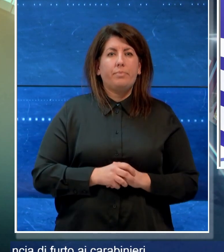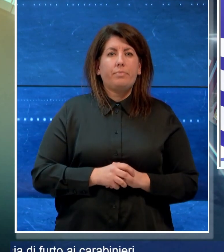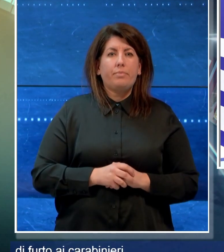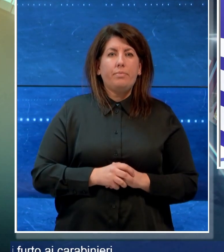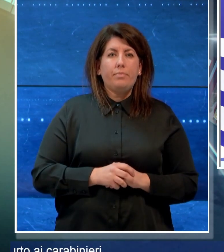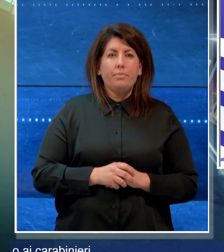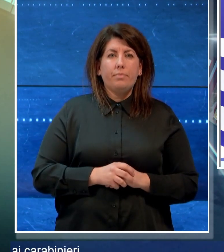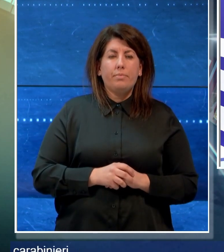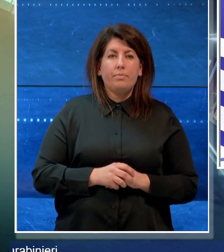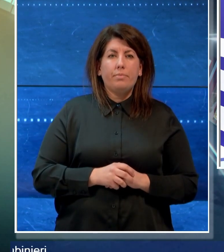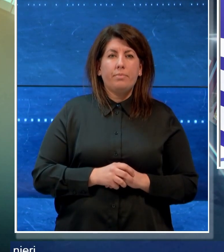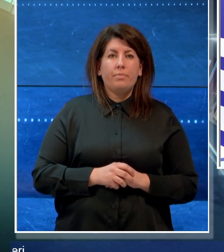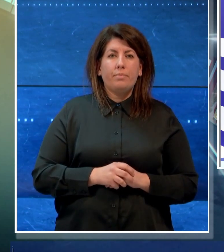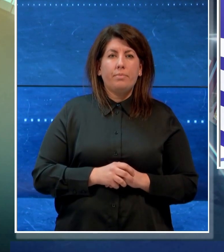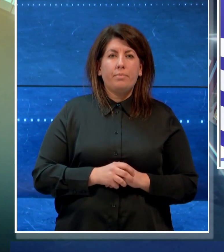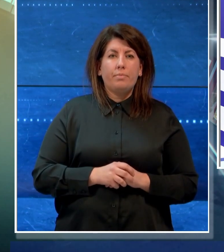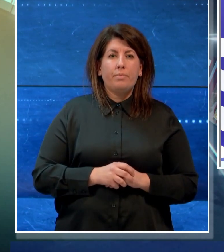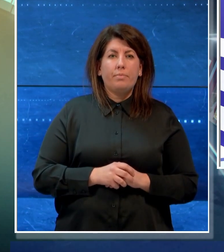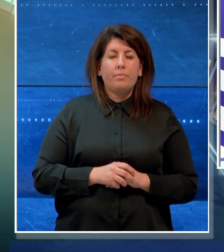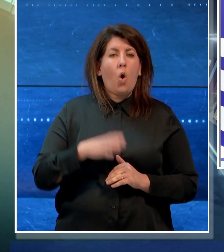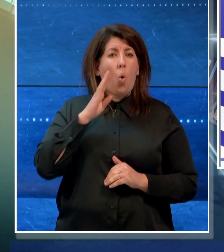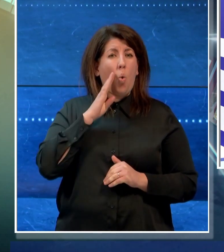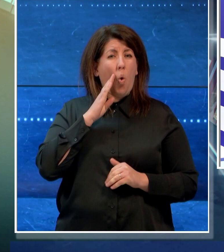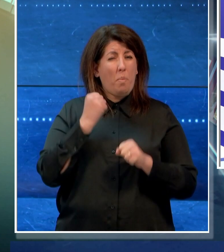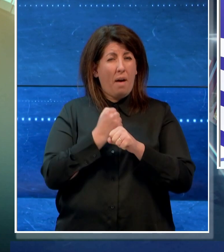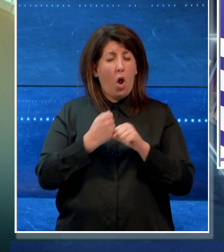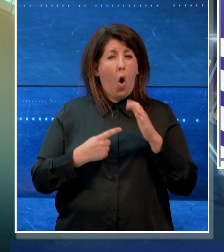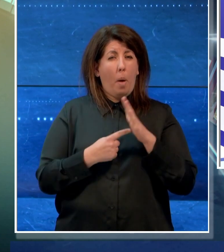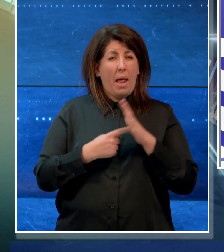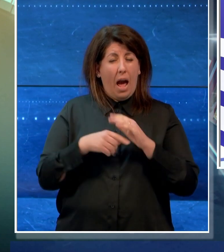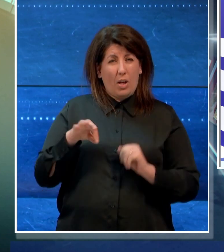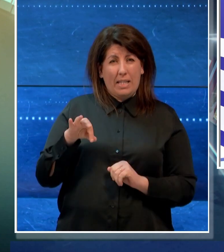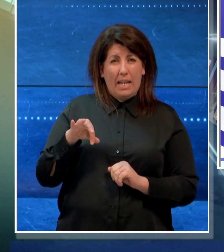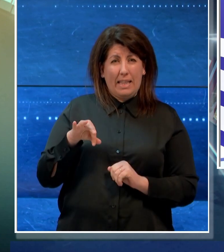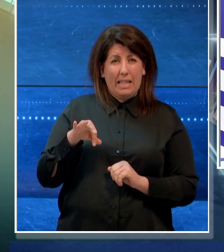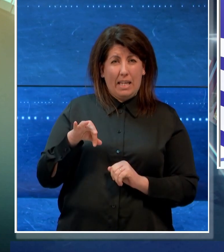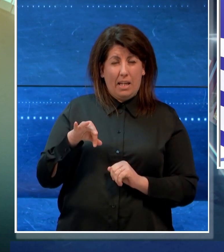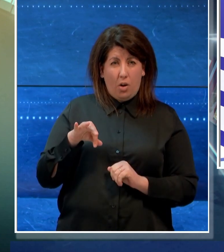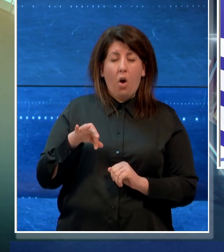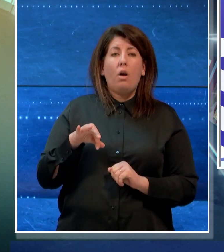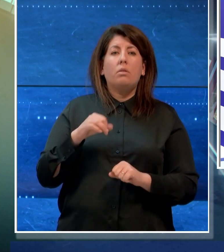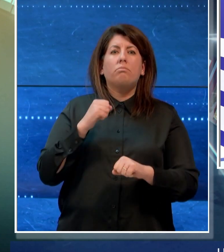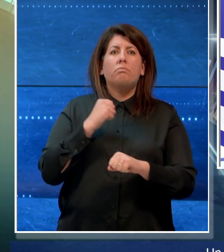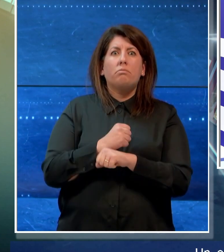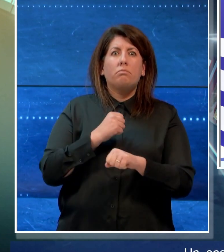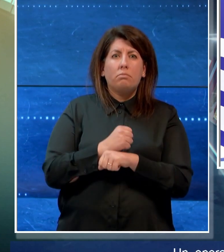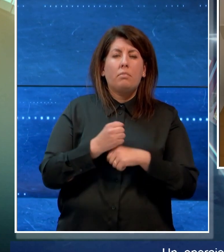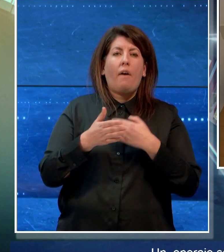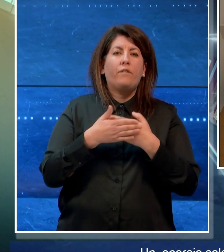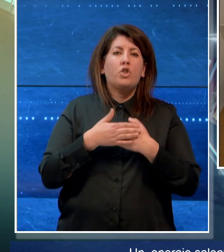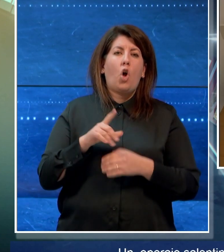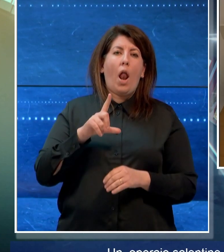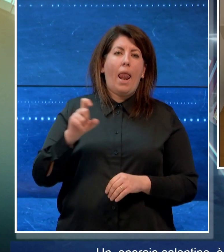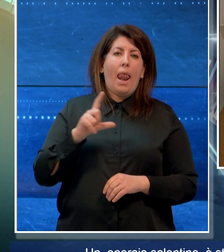Un operaio salentino è stato arrestato dai carabinieri di Casarano in provincia di Lecce